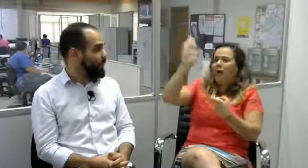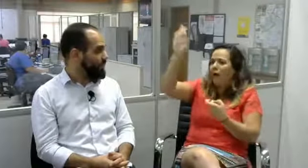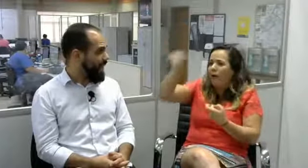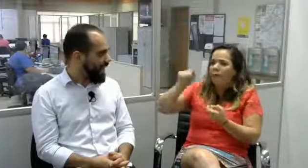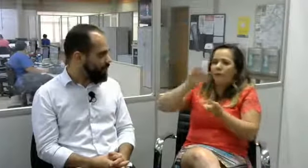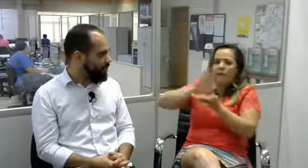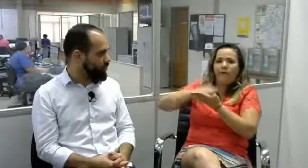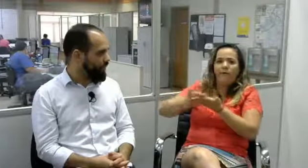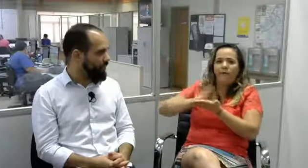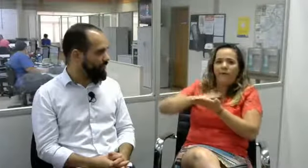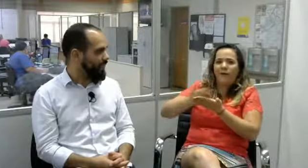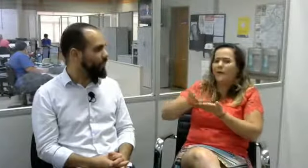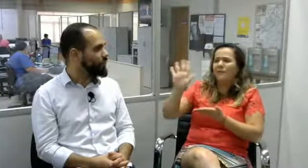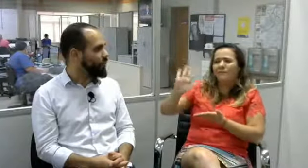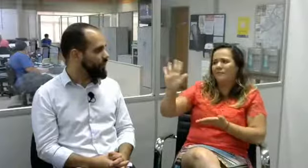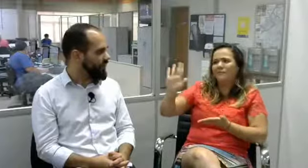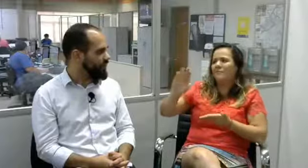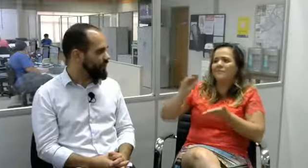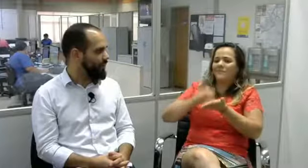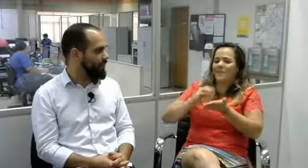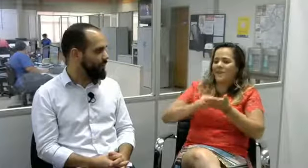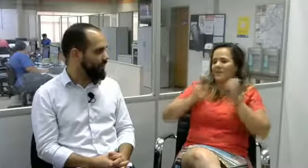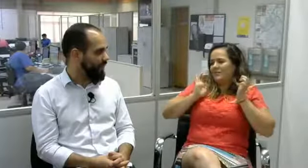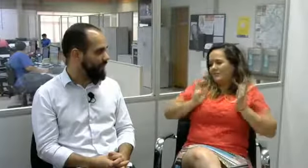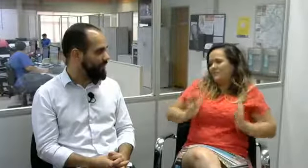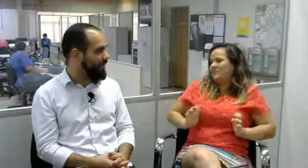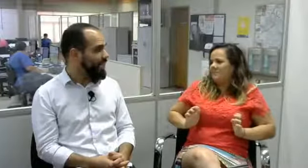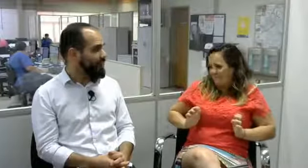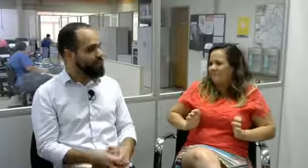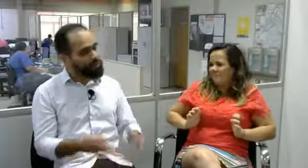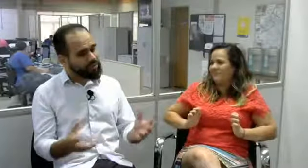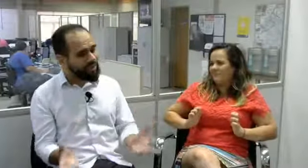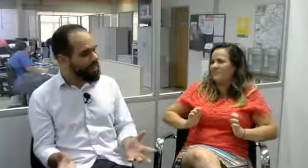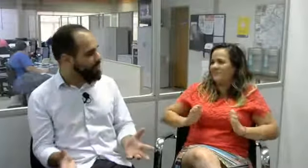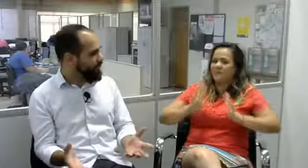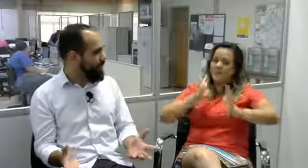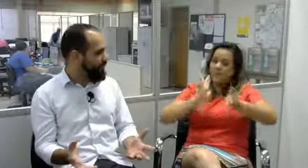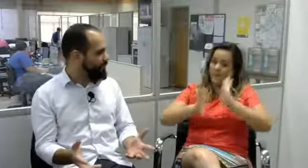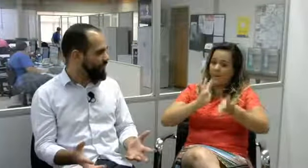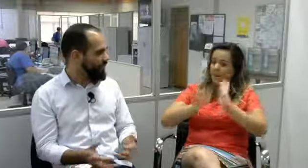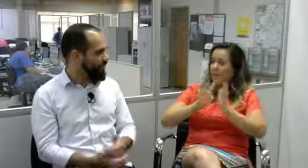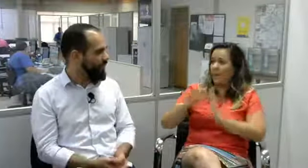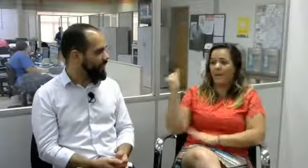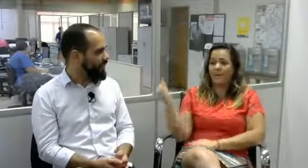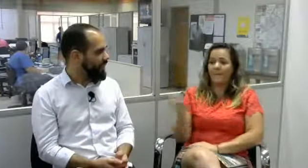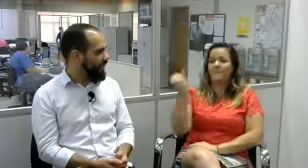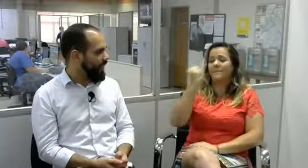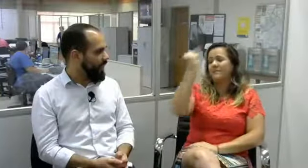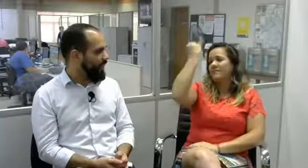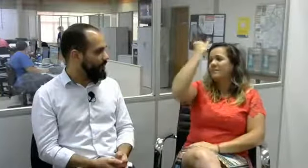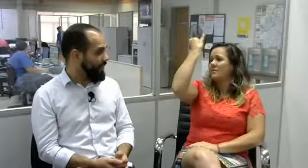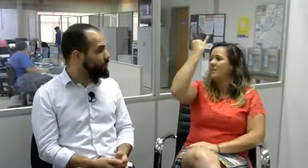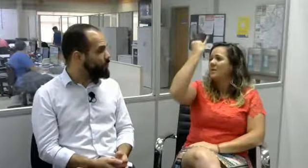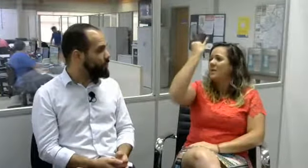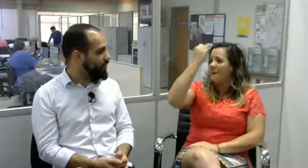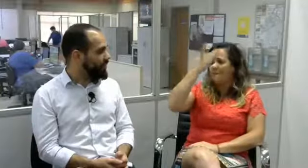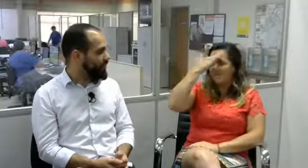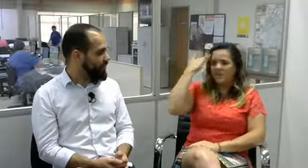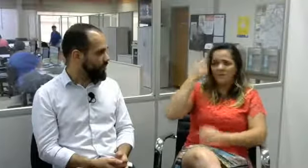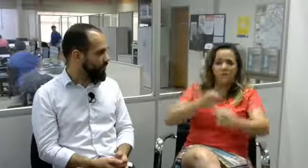médicos, é necessário que eles conheçam a língua de sinais. Muitos ainda não têm, não é? Mas é muito importante que esses locais